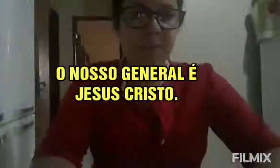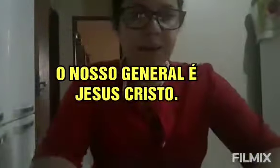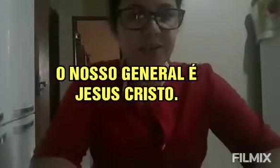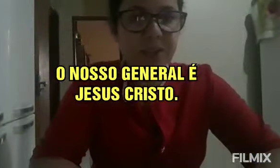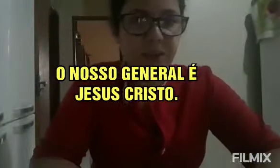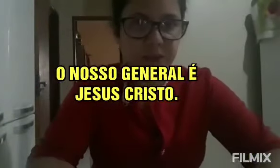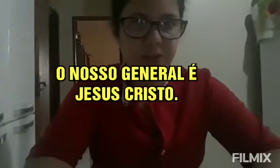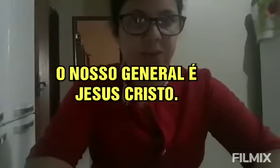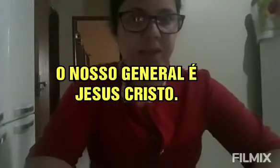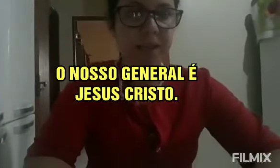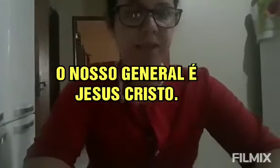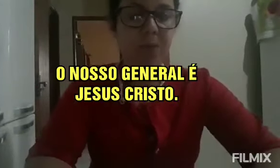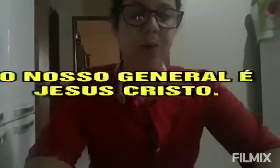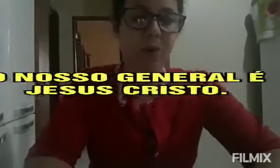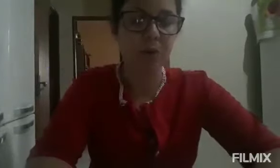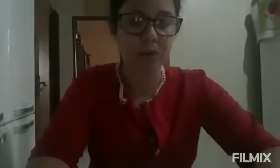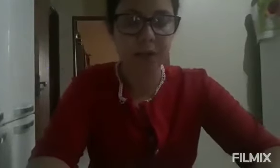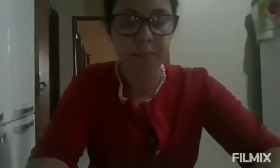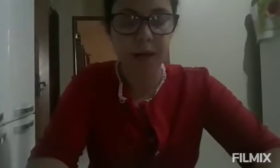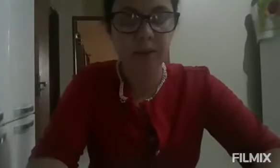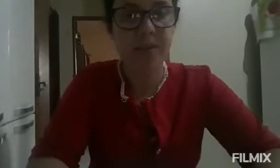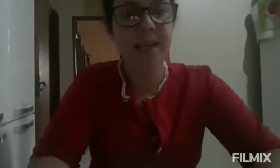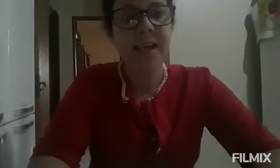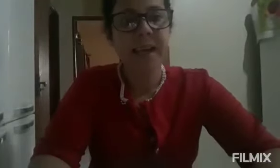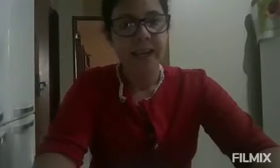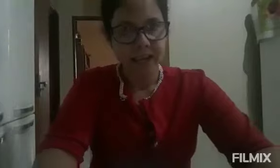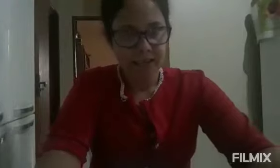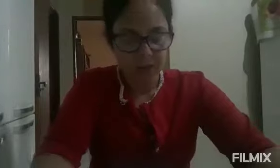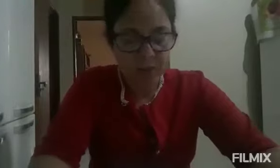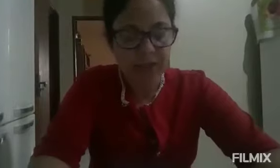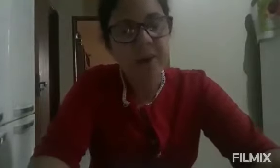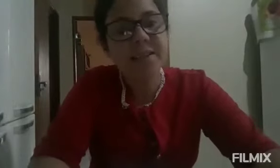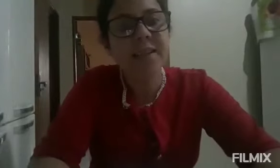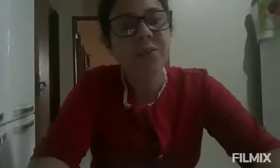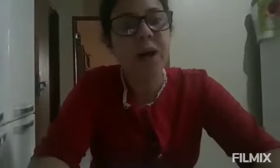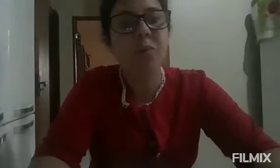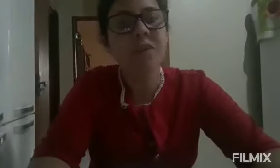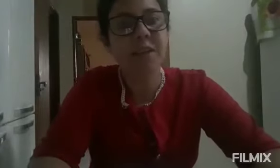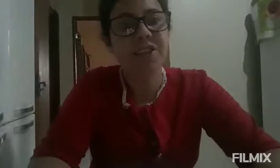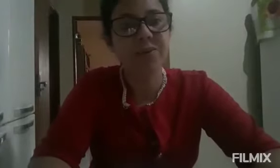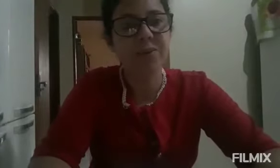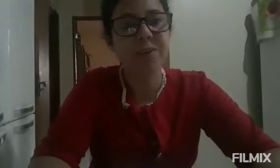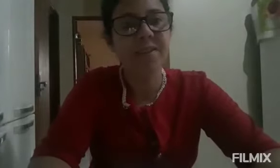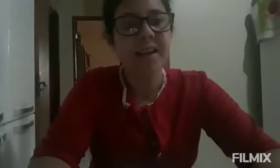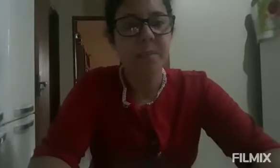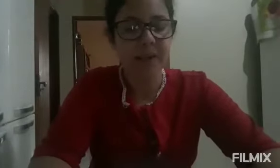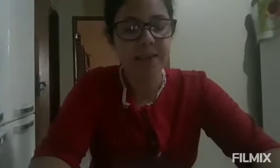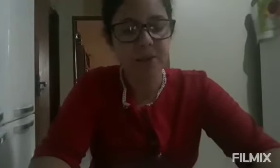Paz do Senhor Jesus Cristo a todos os irmãos do canal Resgatando Almas para Jesus. Paz do Senhor